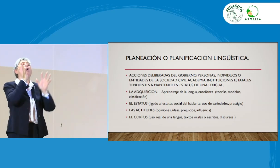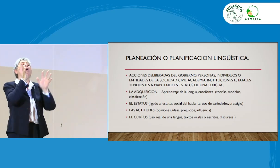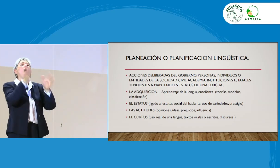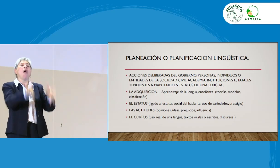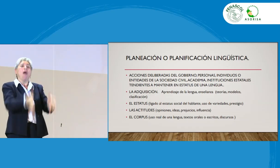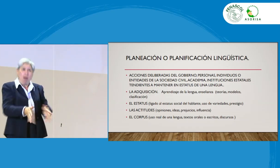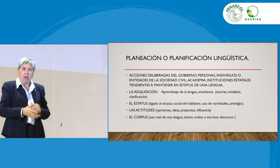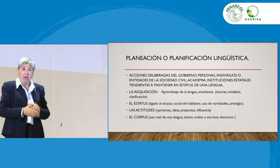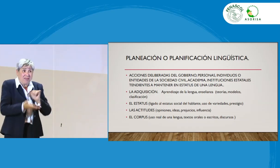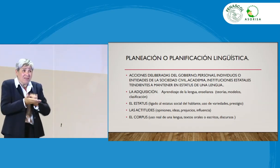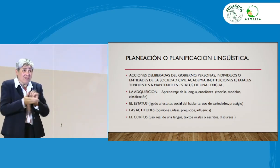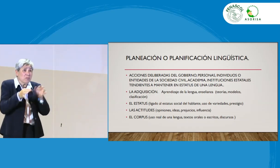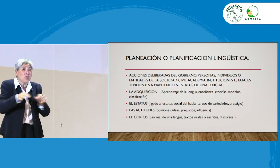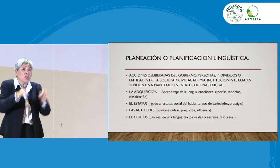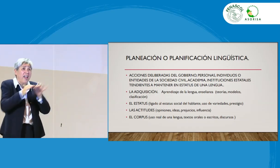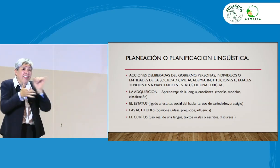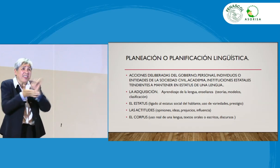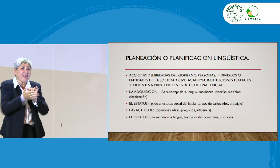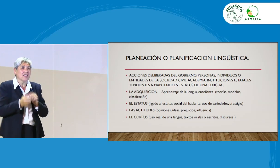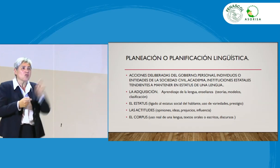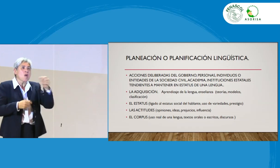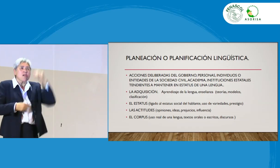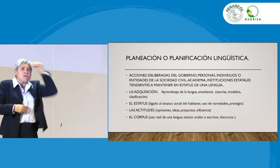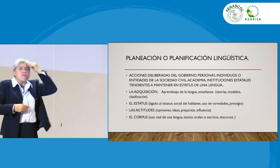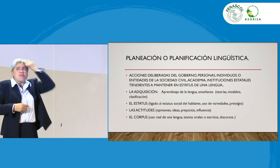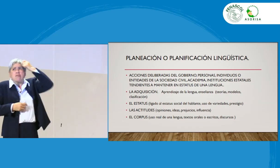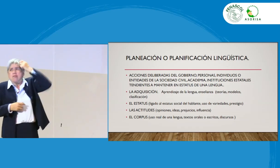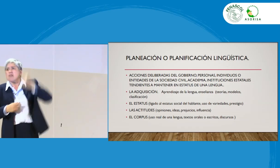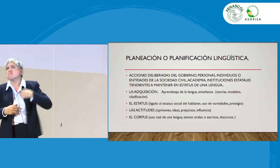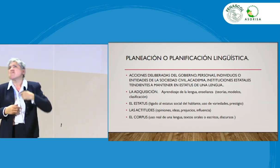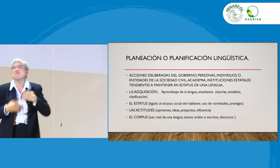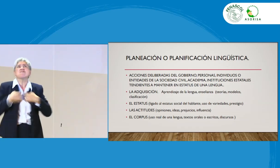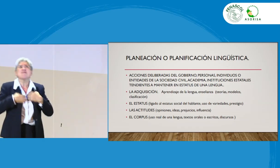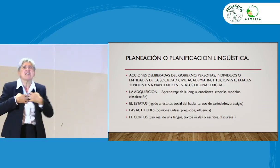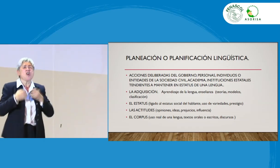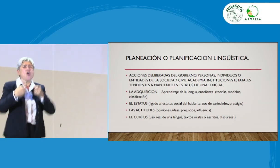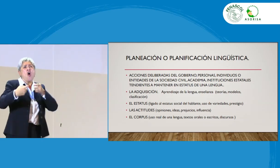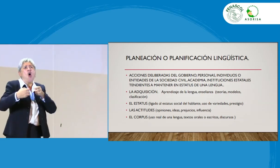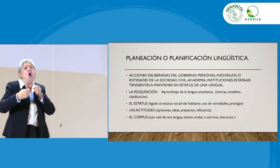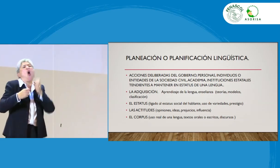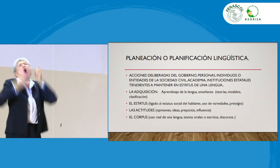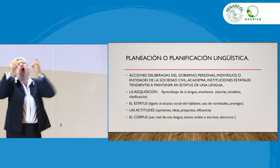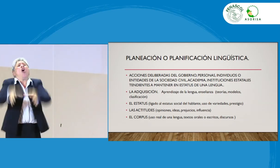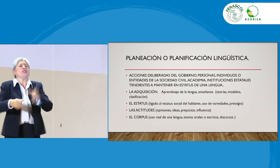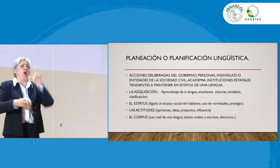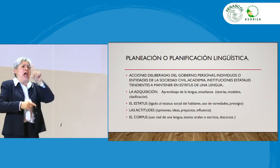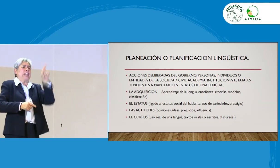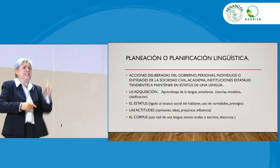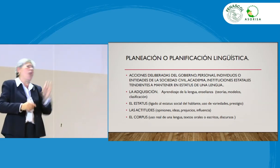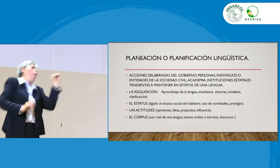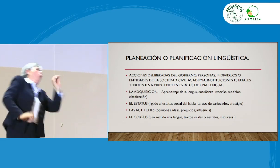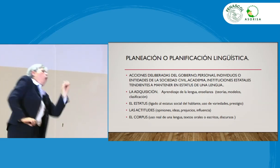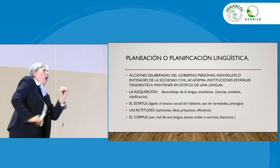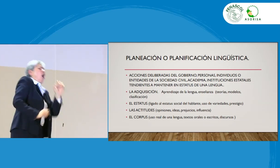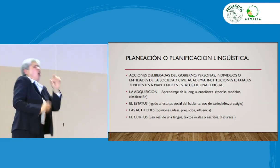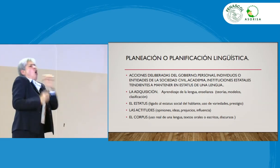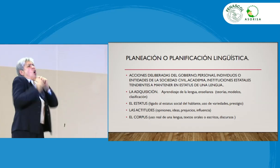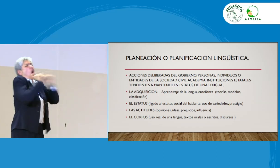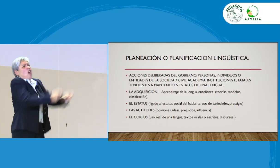comprensión. Entonces, eso es lo que podemos estar, pues, no pensemos en esta competencia solo lengua de señas,